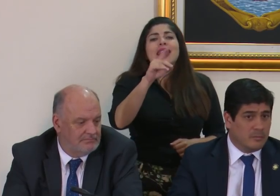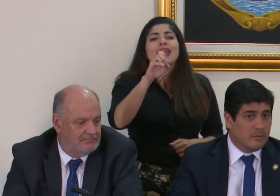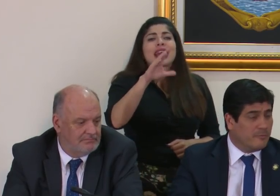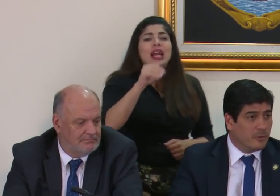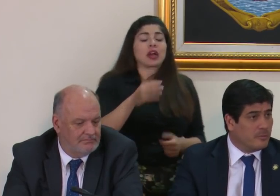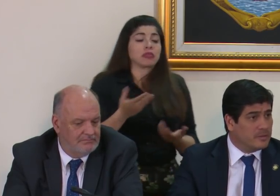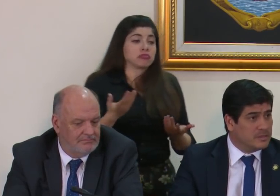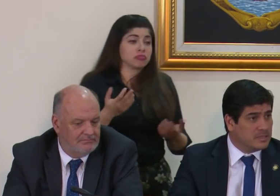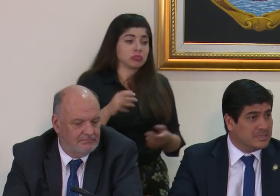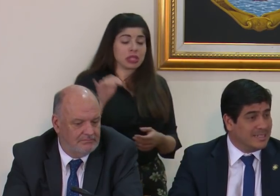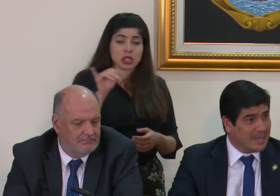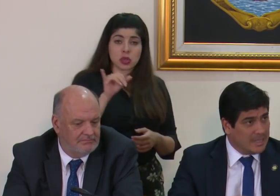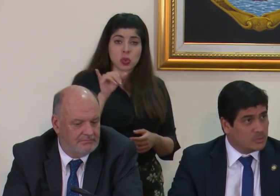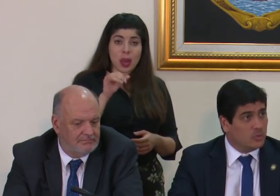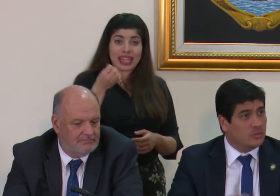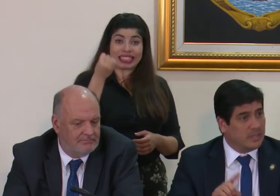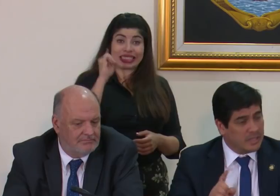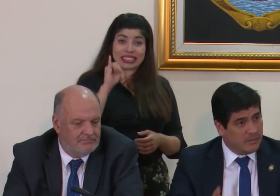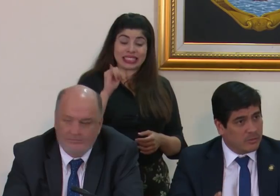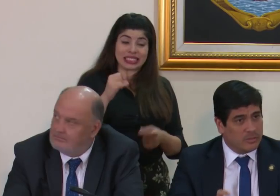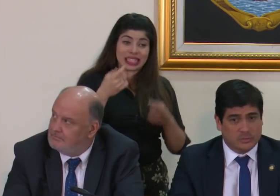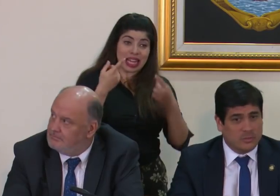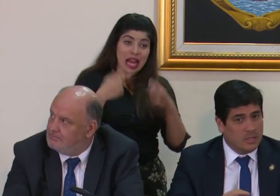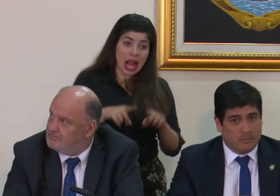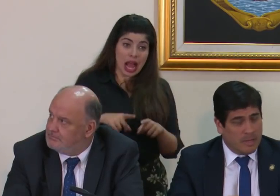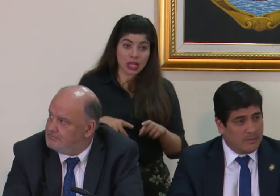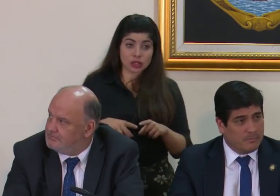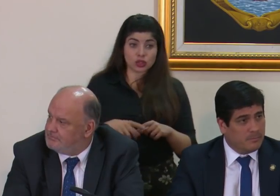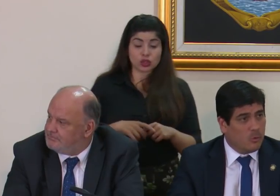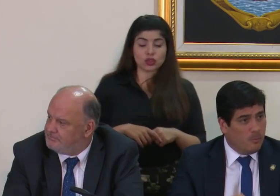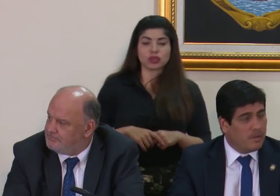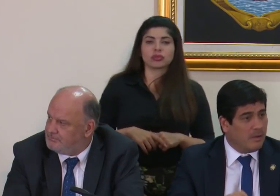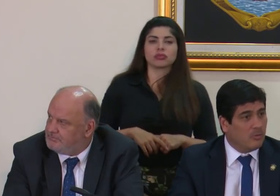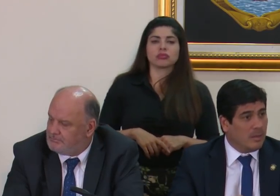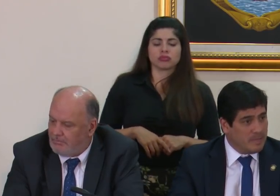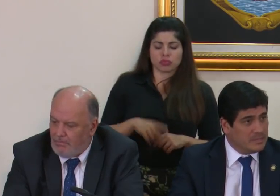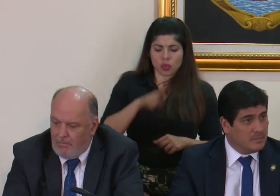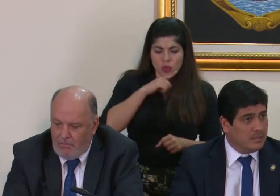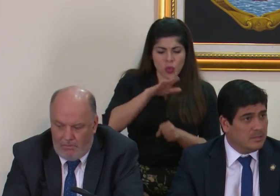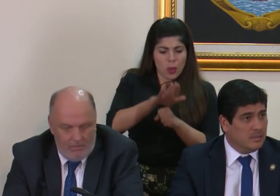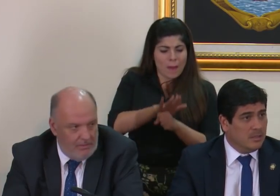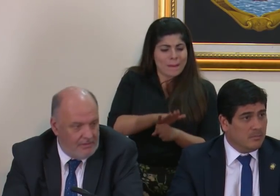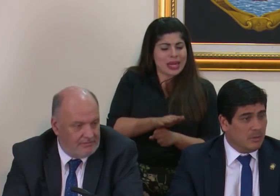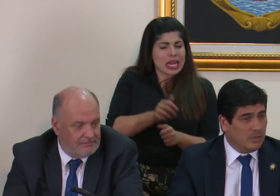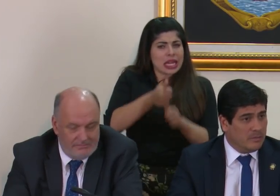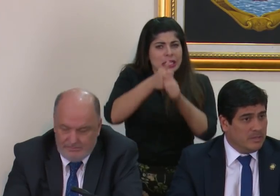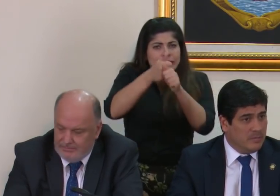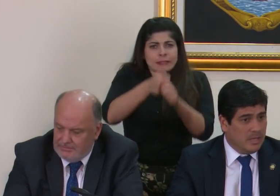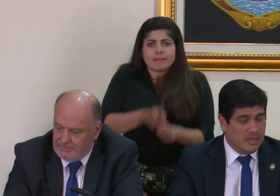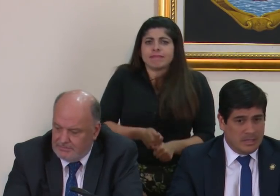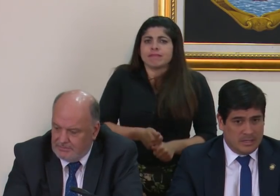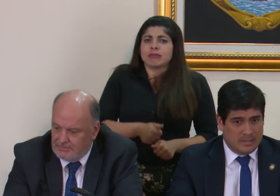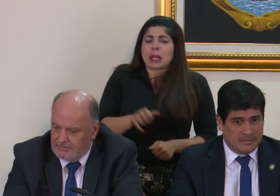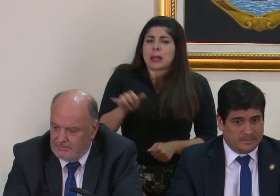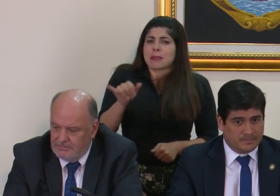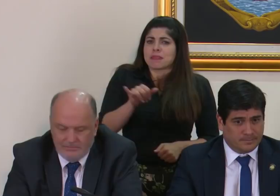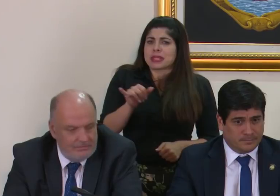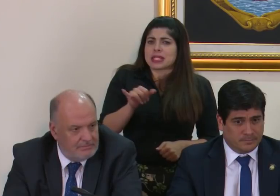de la misma forma si el caso tiene que ver con eso cumple bajo la misma bajo la misma